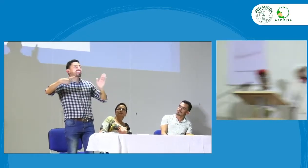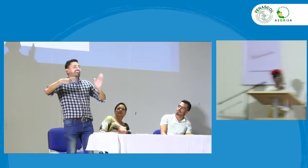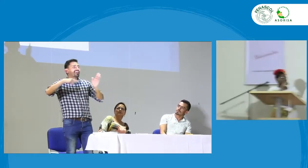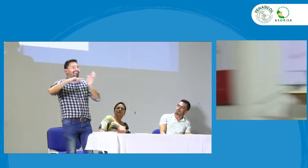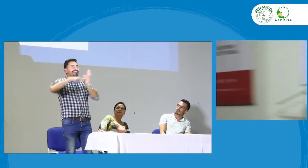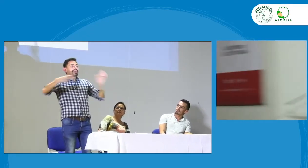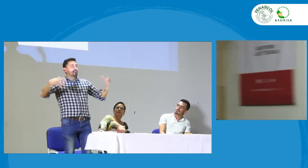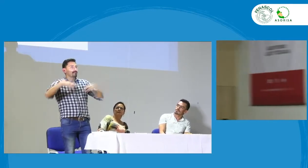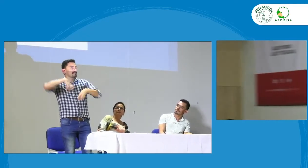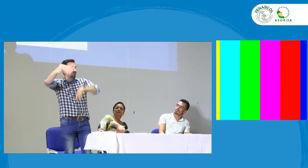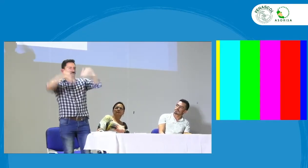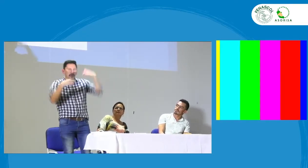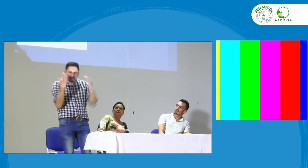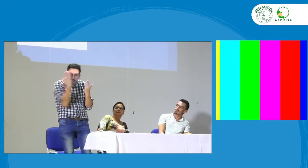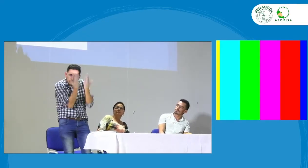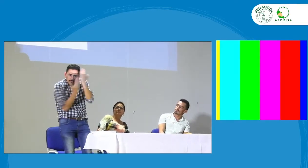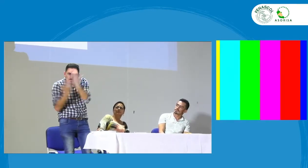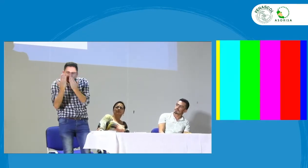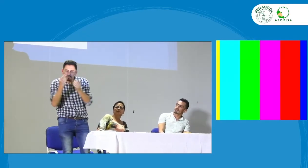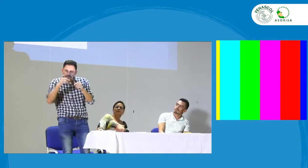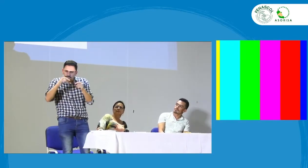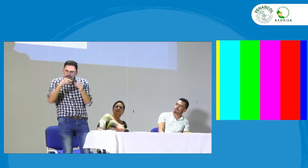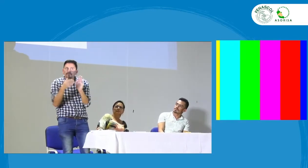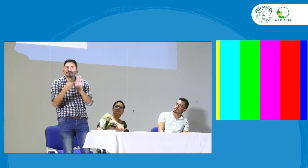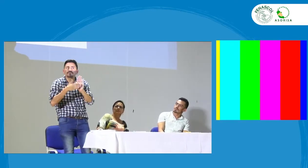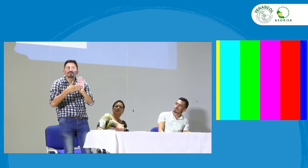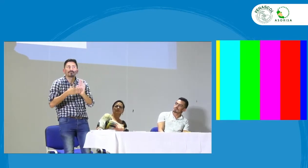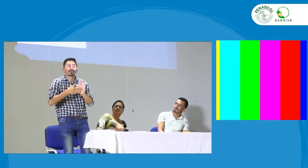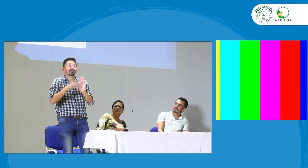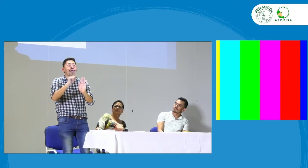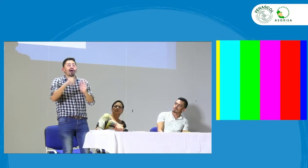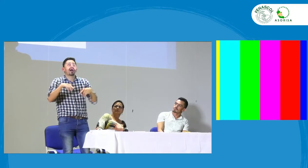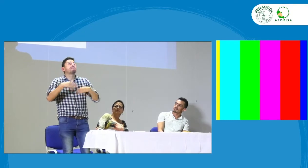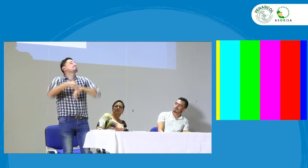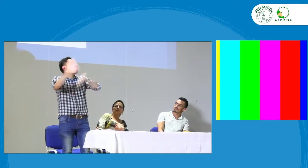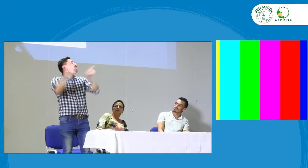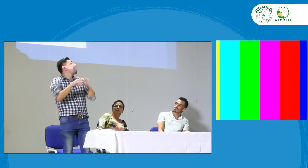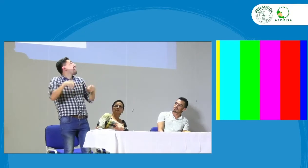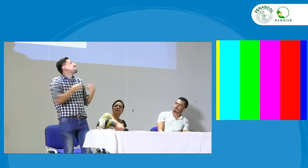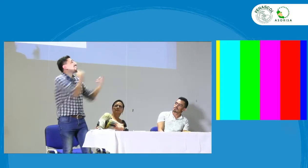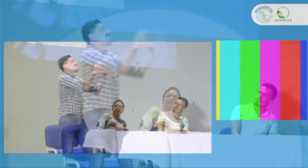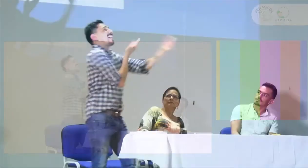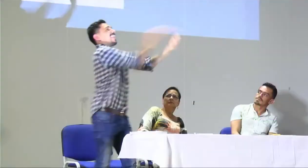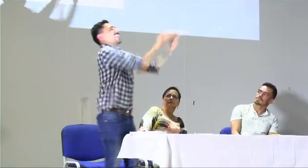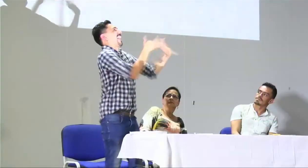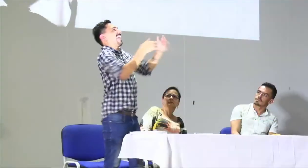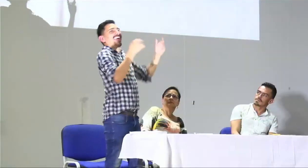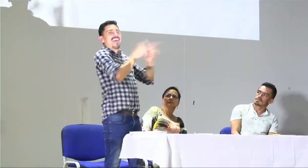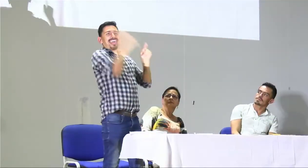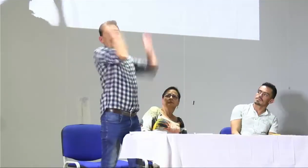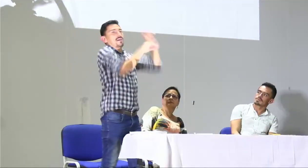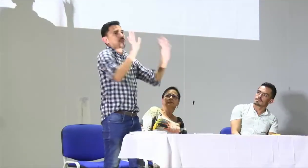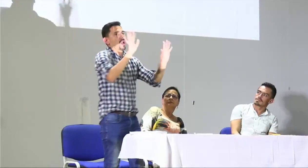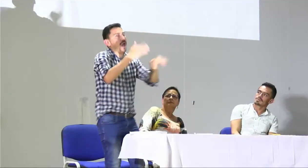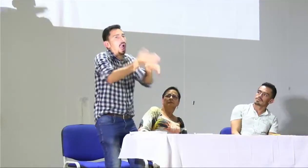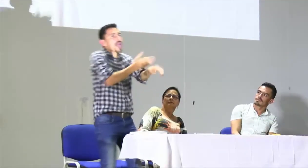de profesionales pues puede hacer el análisis porque nosotros no solamente llevamos las propuestas sino que antes